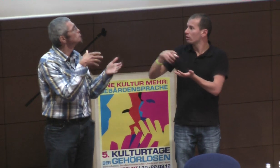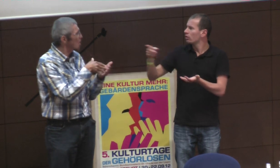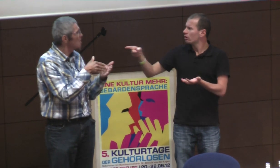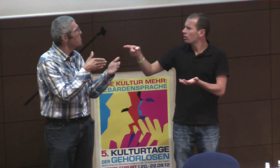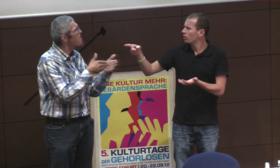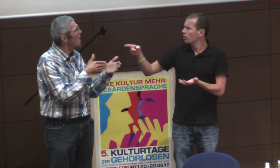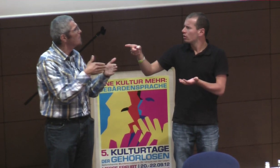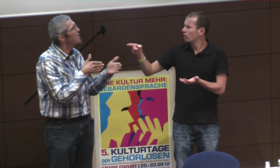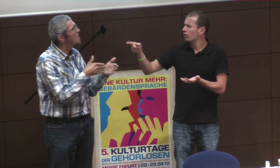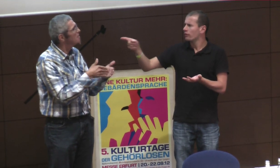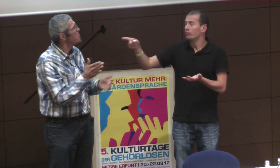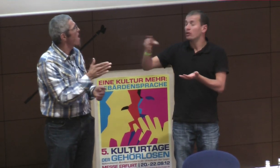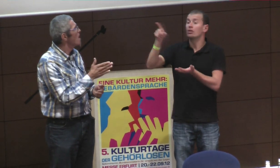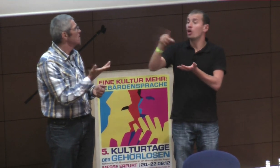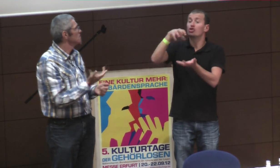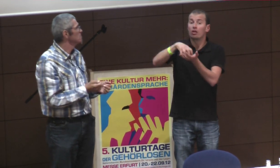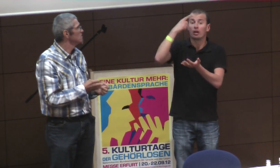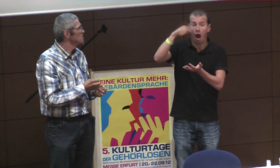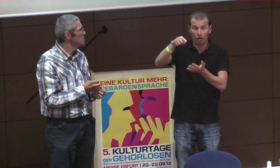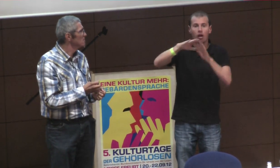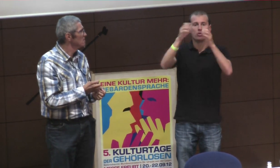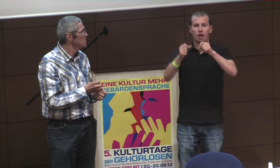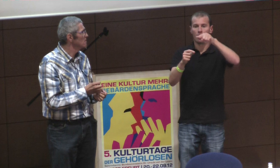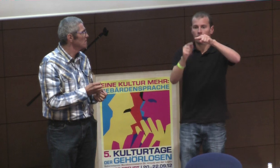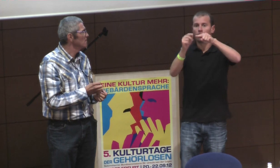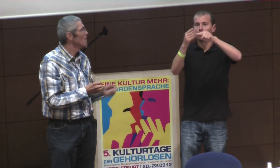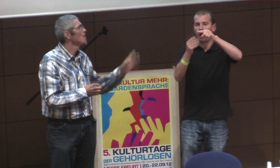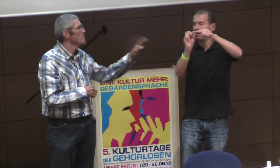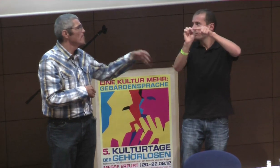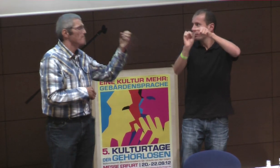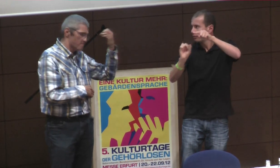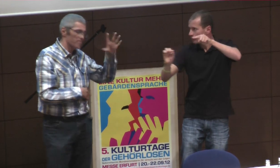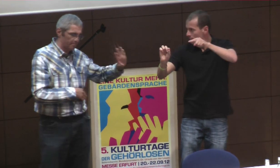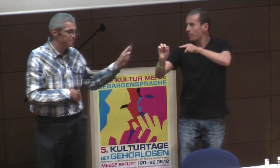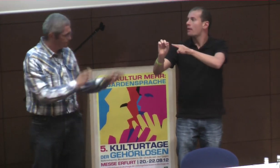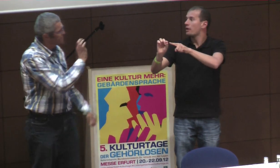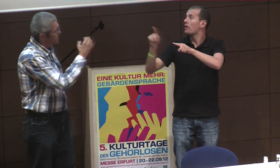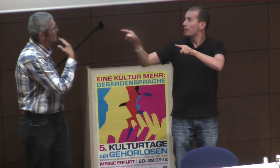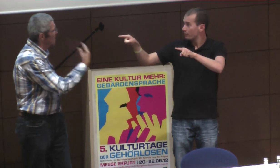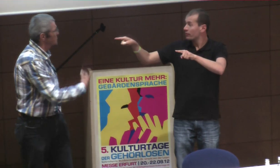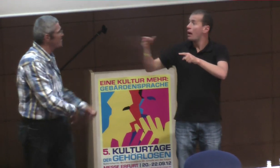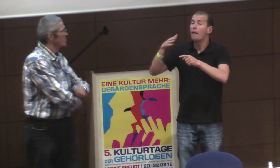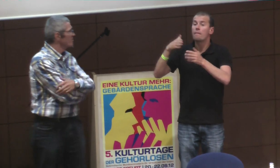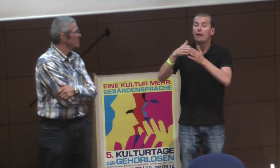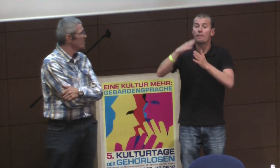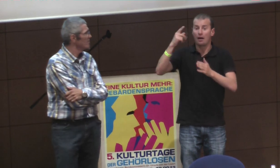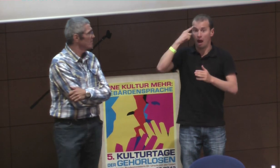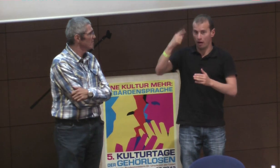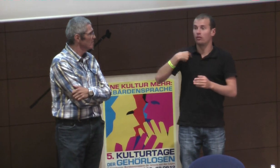da muss man wirklich nochmal unterscheiden, also mit den Parteien ist es was anderes, oder ob man jetzt ein Stadtrat ist, ähm, dann müsste man jetzt von der Stadt, äh,